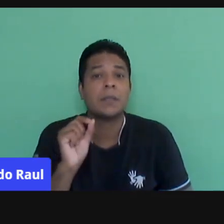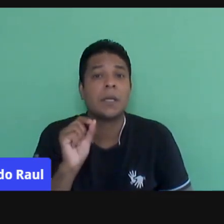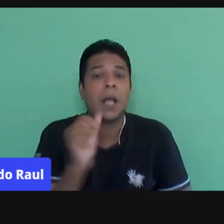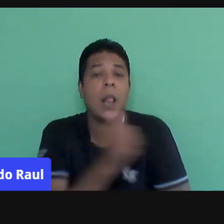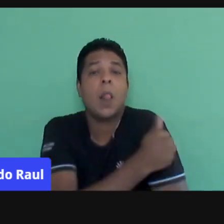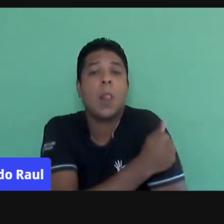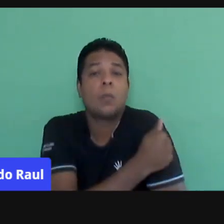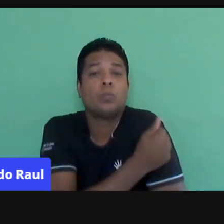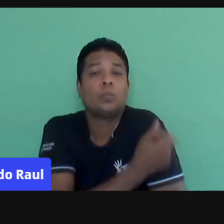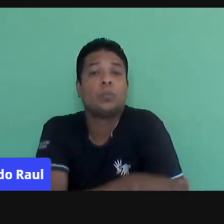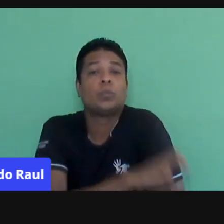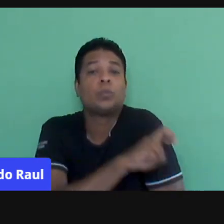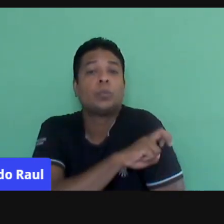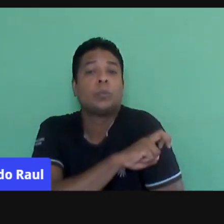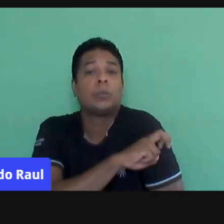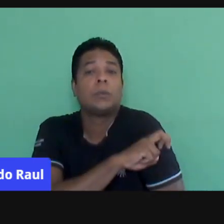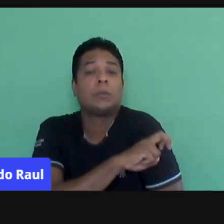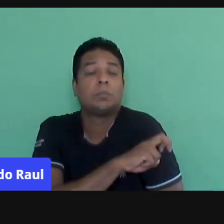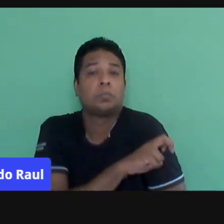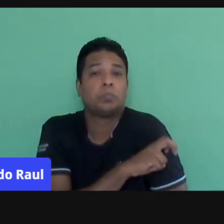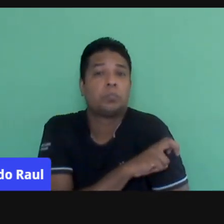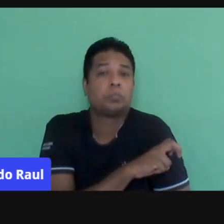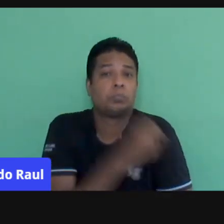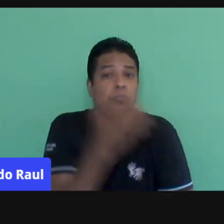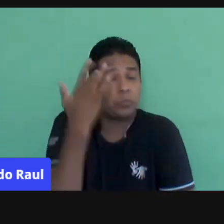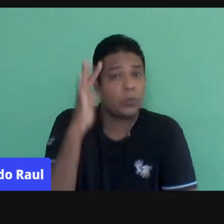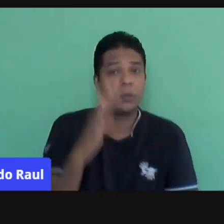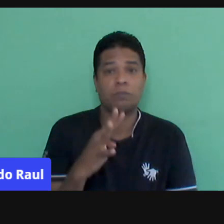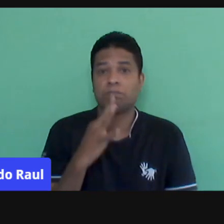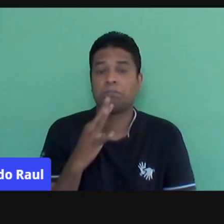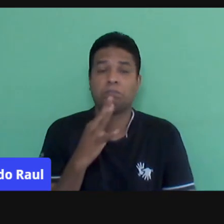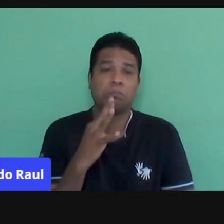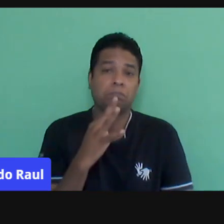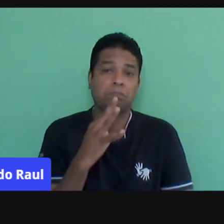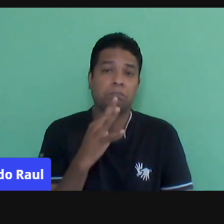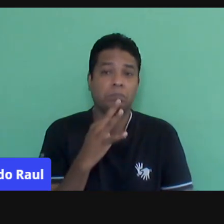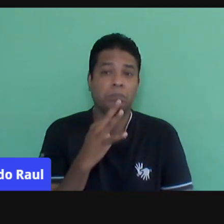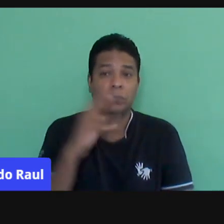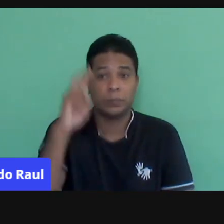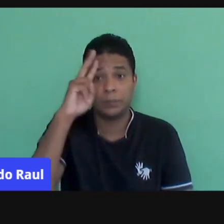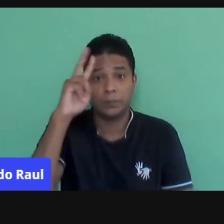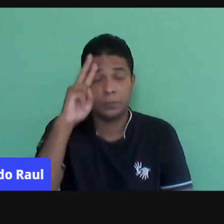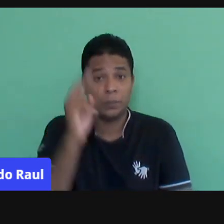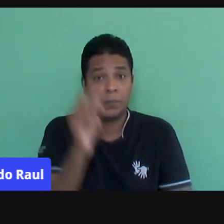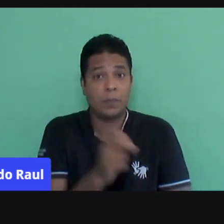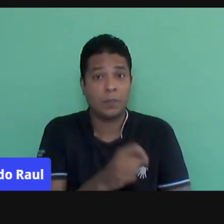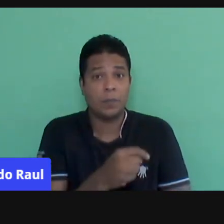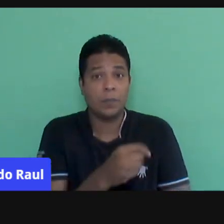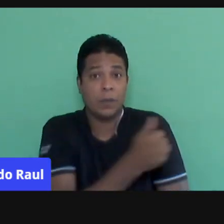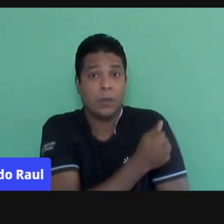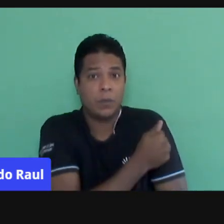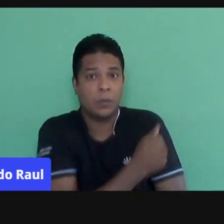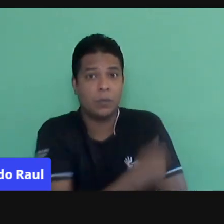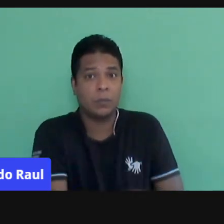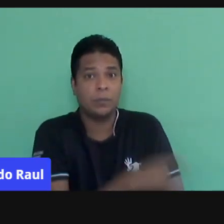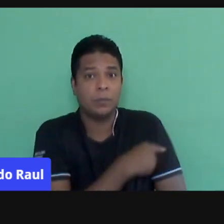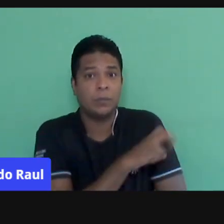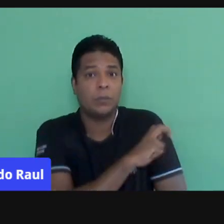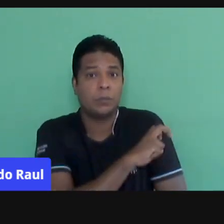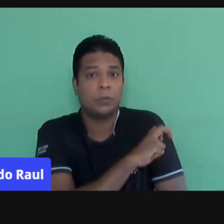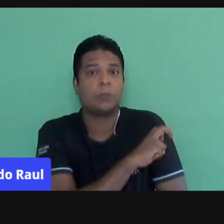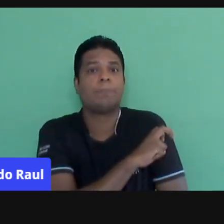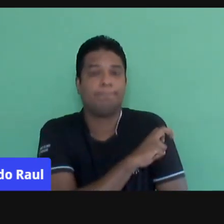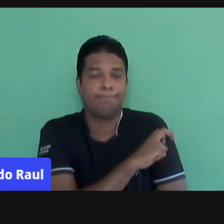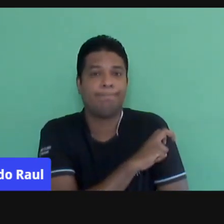sei dos conhecimentos que ele possui até o momento. E lembrando que esse aluno do quinto ano é o aluno que venciou o momento